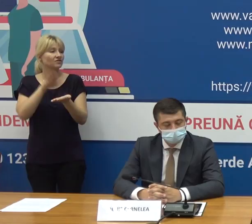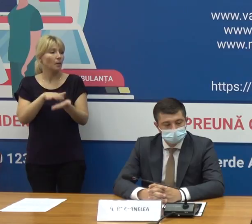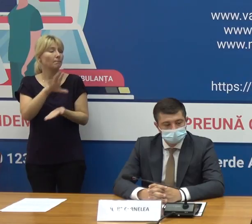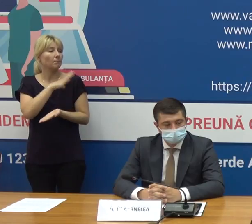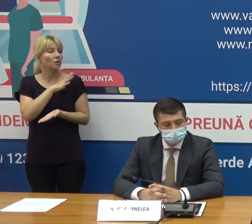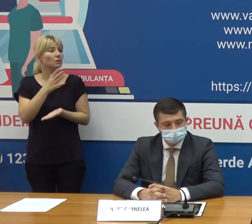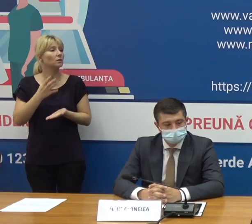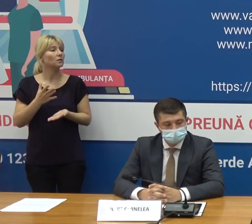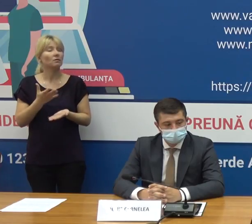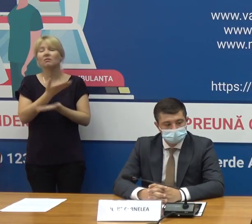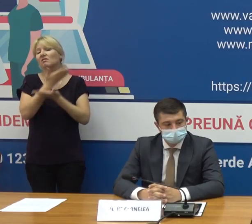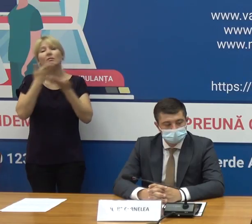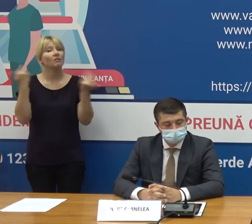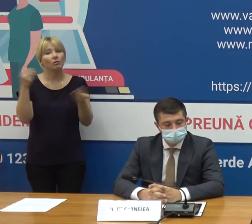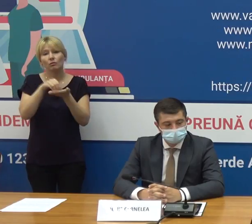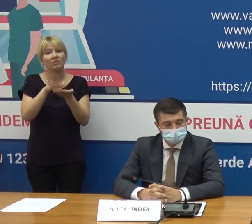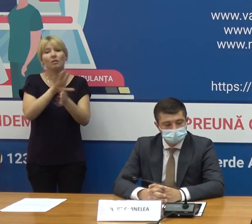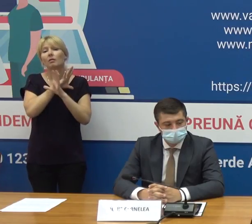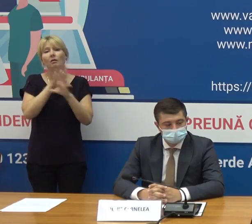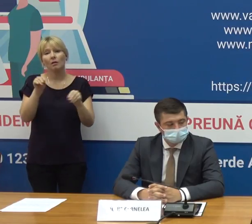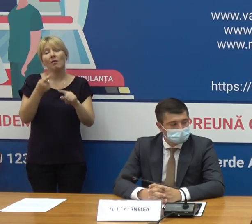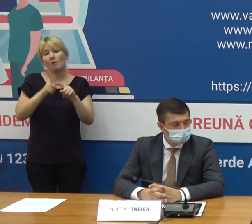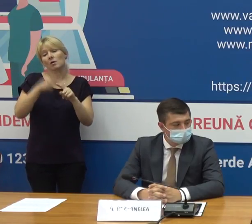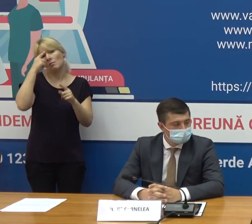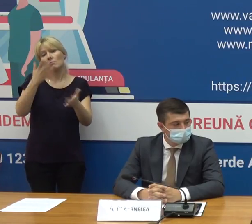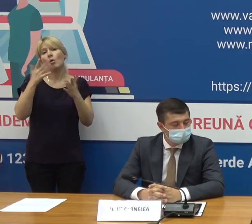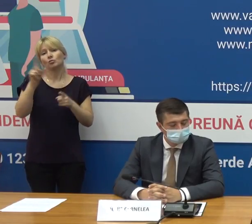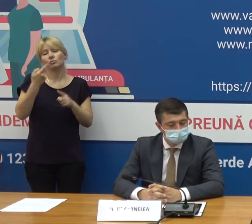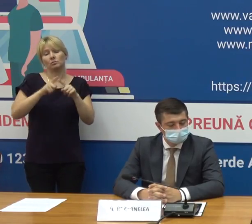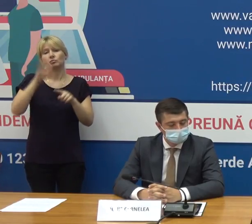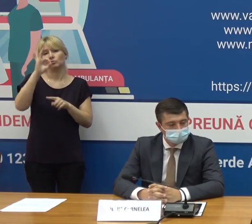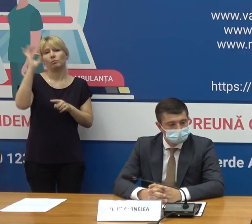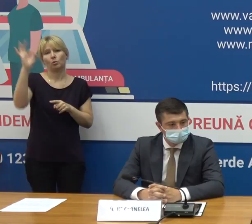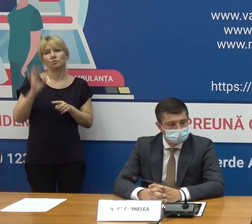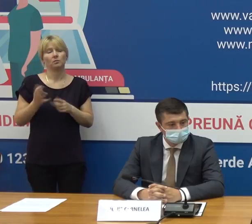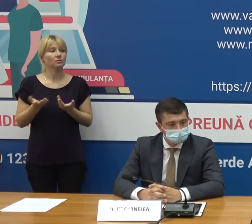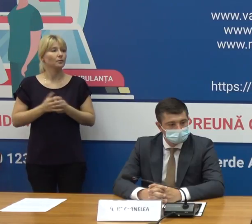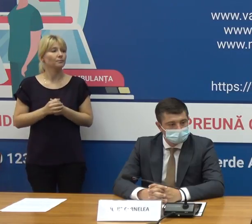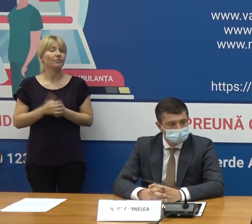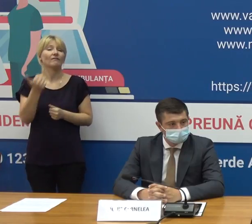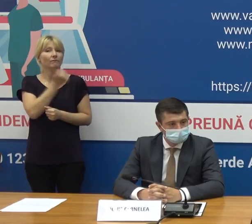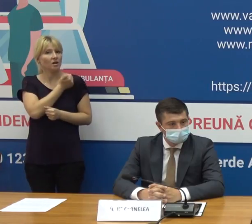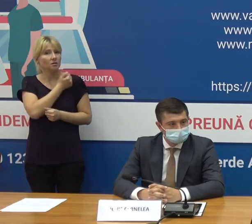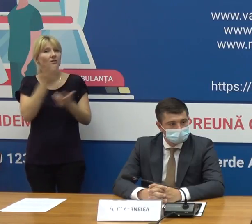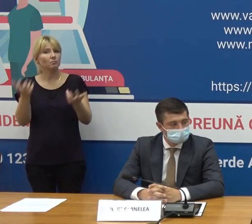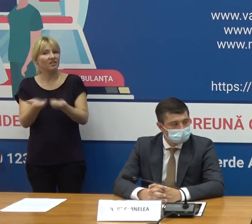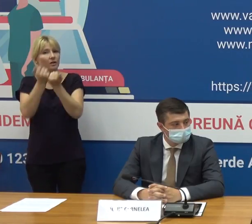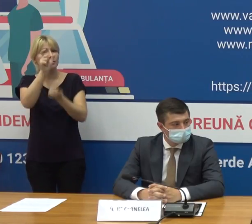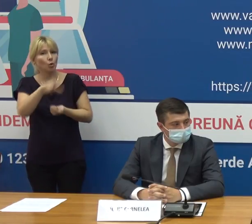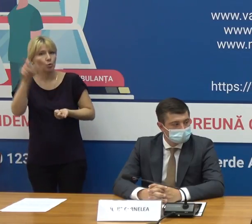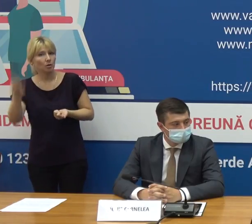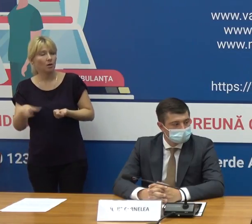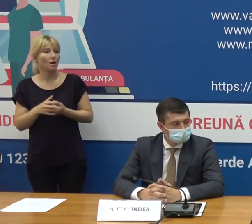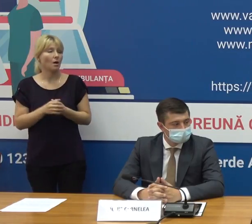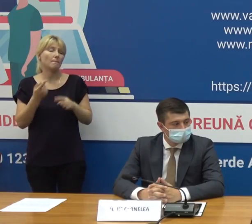în Republica Moldova nu s-au înregistrat cei ce constituie 0% deci vaccinarea salvează vieți și